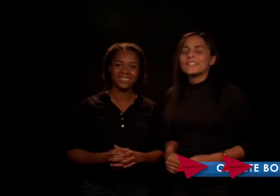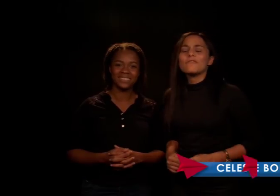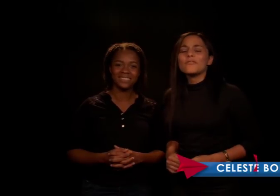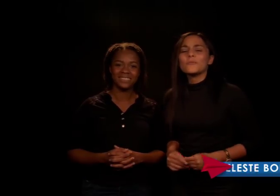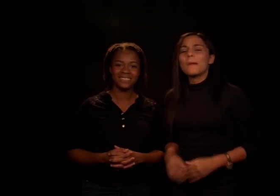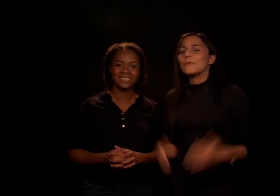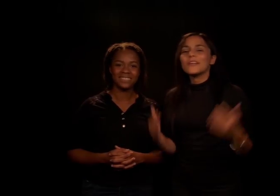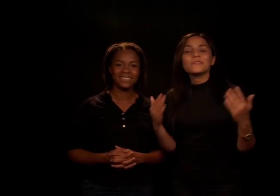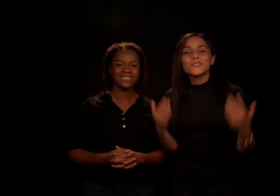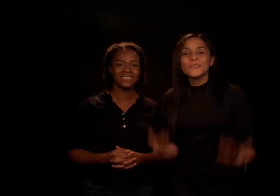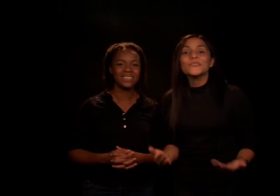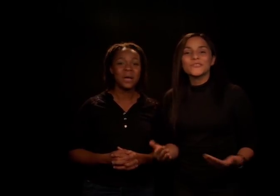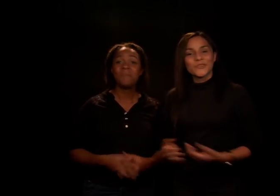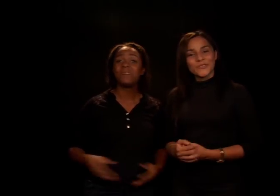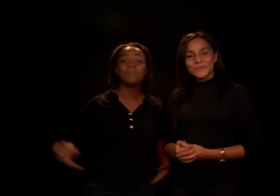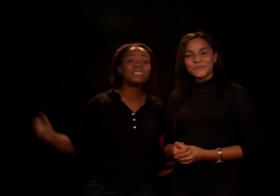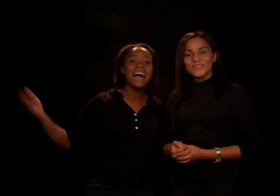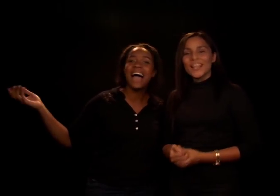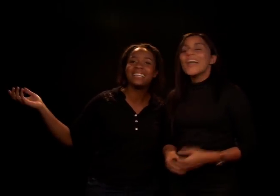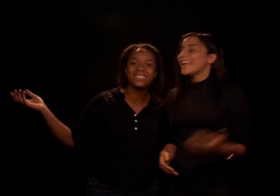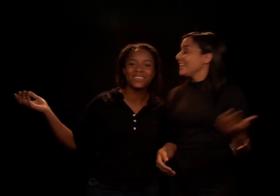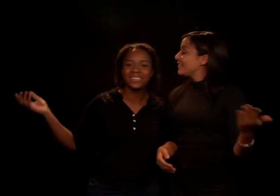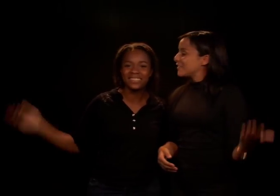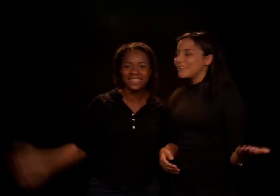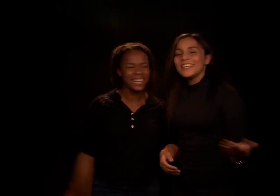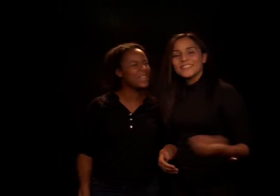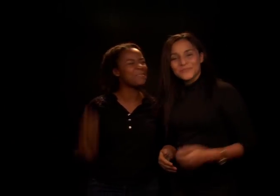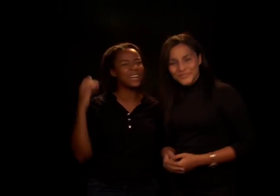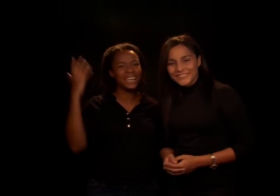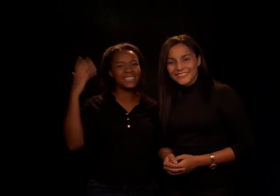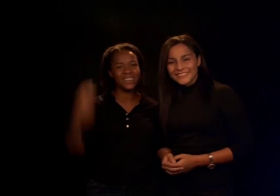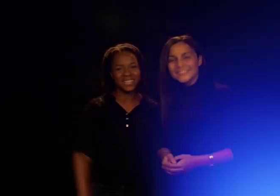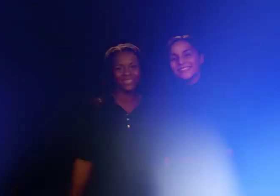esta forma volvemos juntos. Volvemos alto. Y vivir como Cristo Jesús.